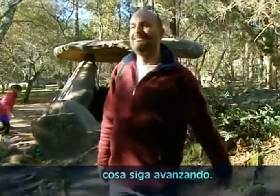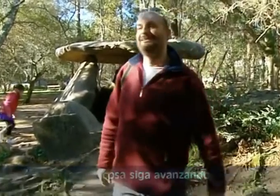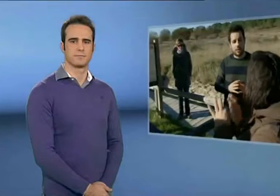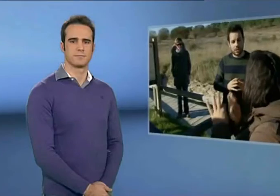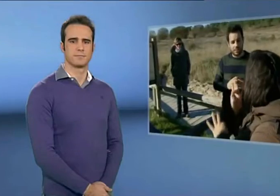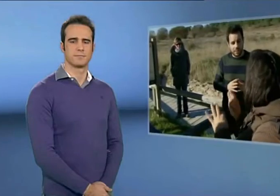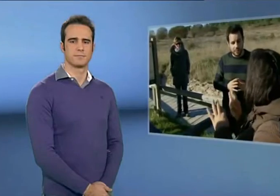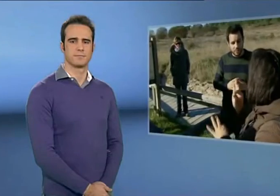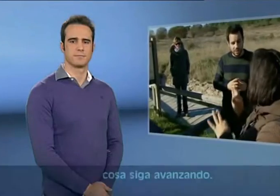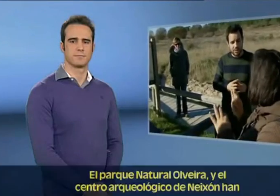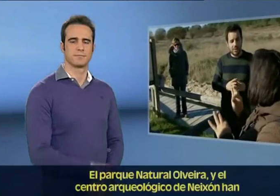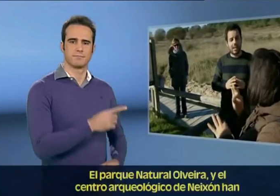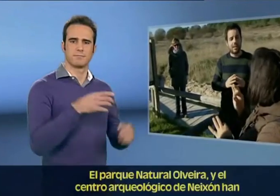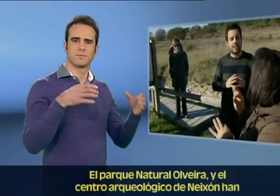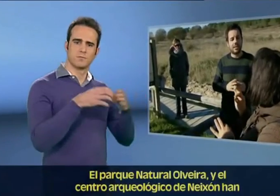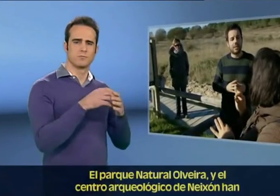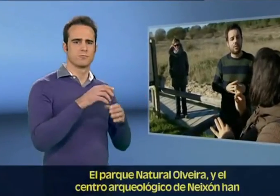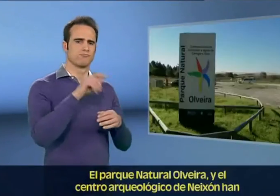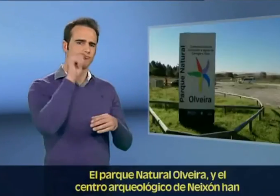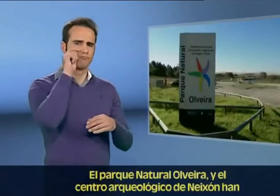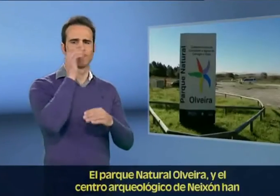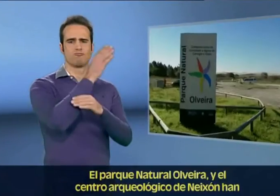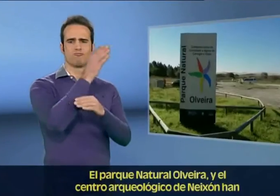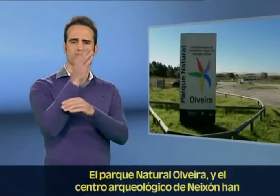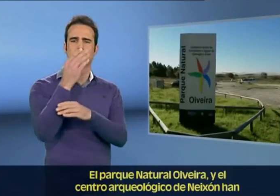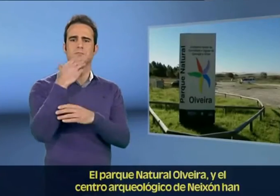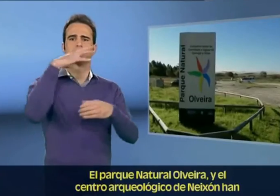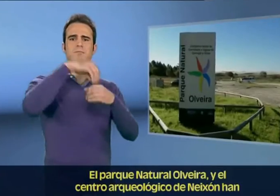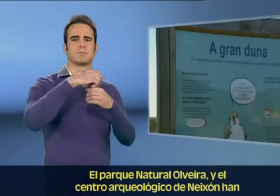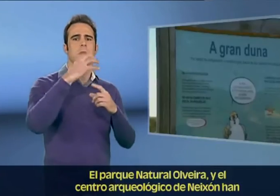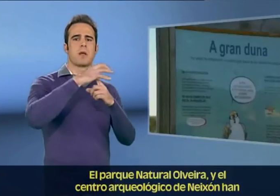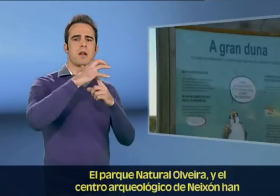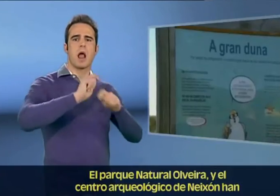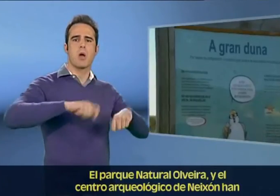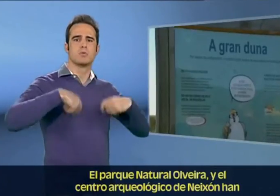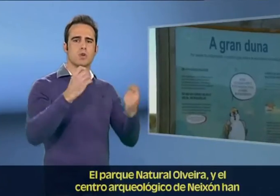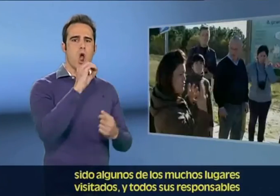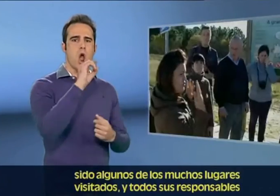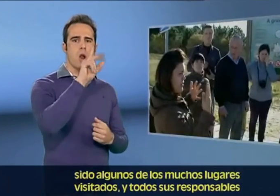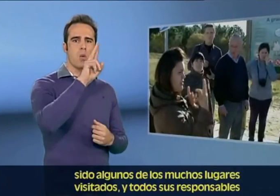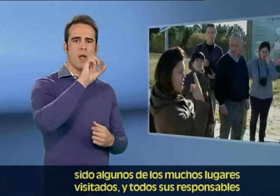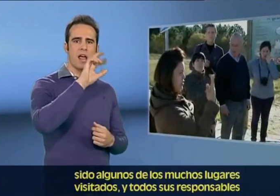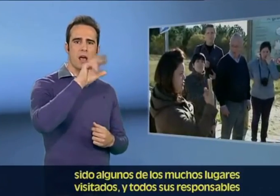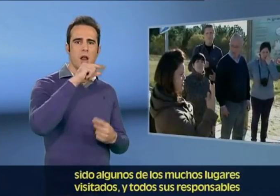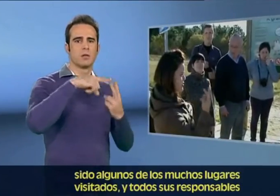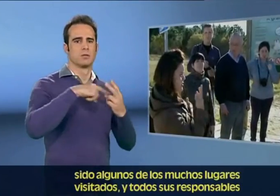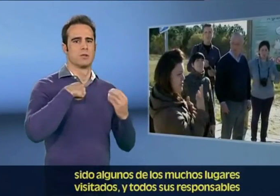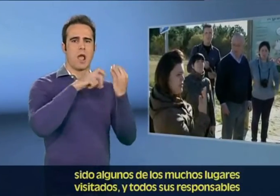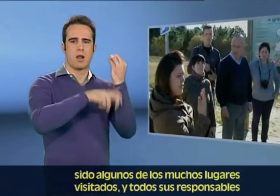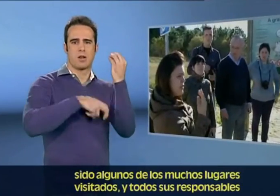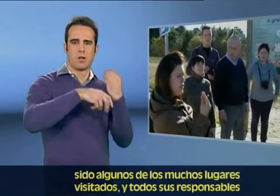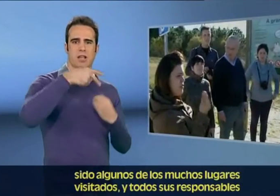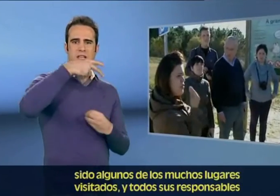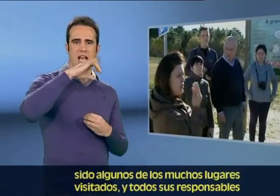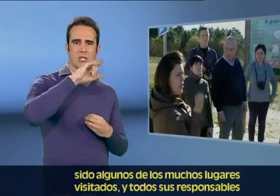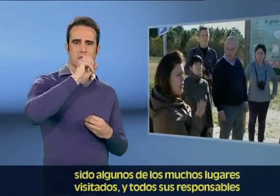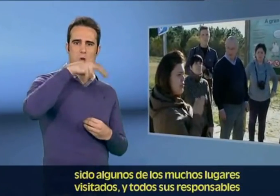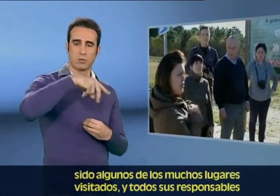El Parque Natural de Olveira y el Centro Arqueológico de Nation han sido algunos de los muchos lugares visitados y todos